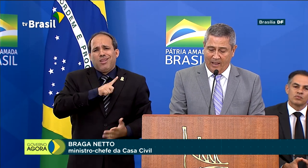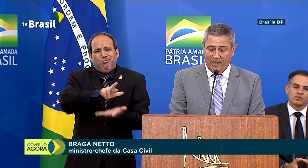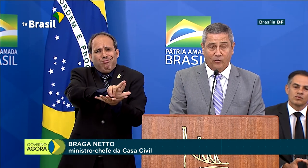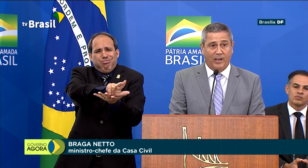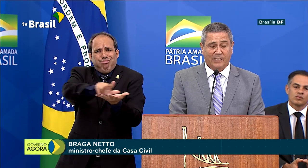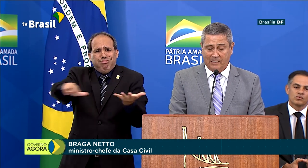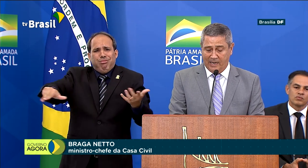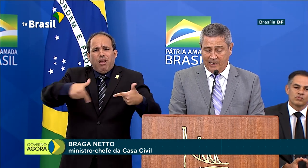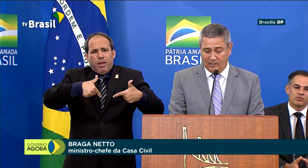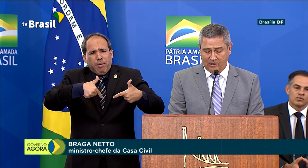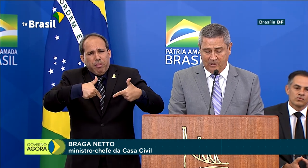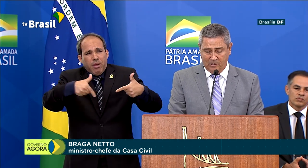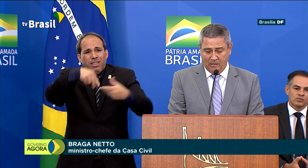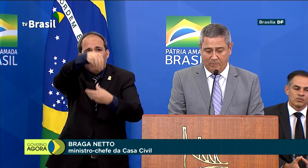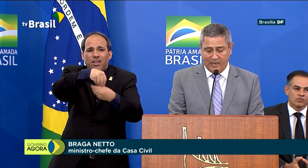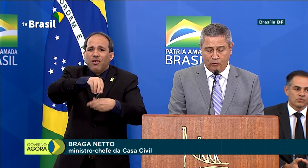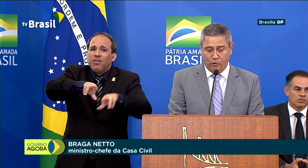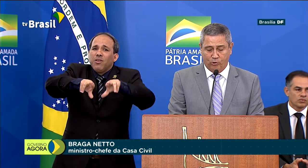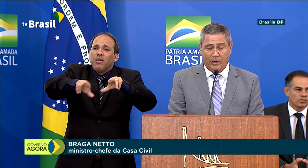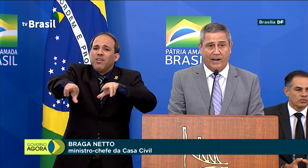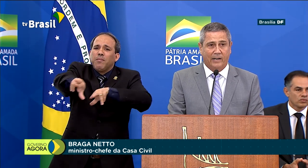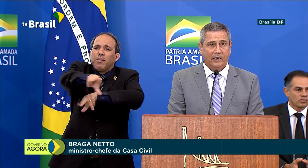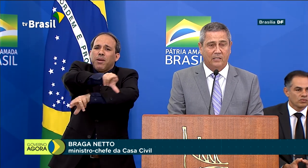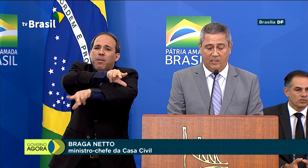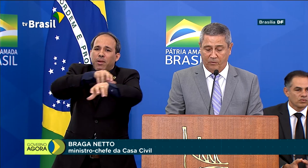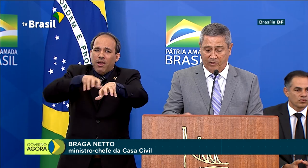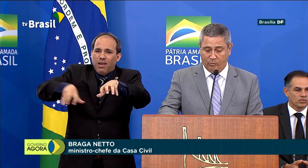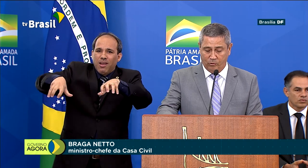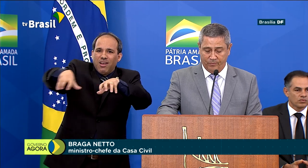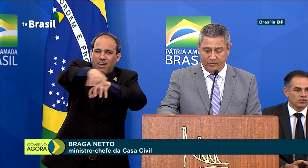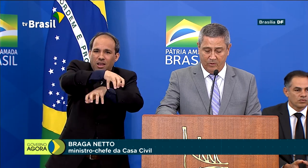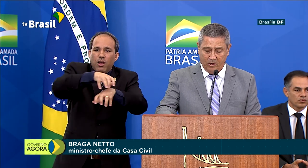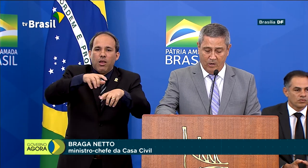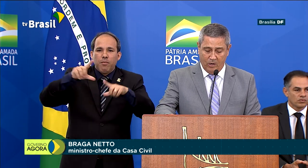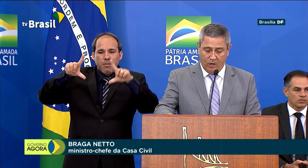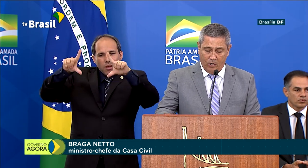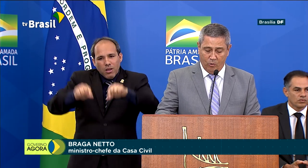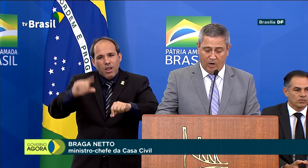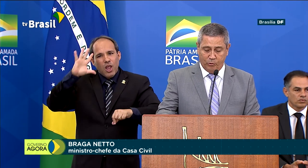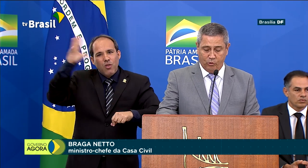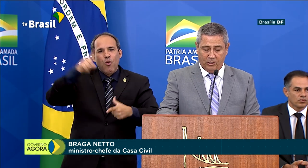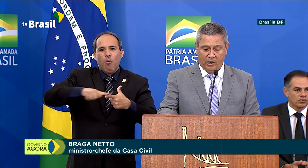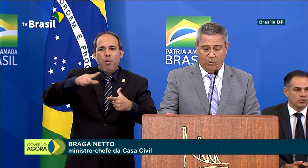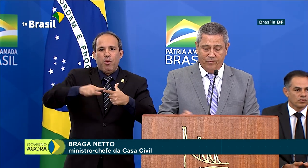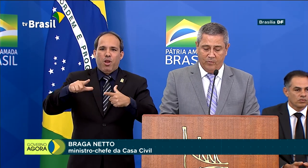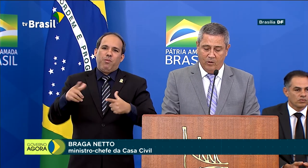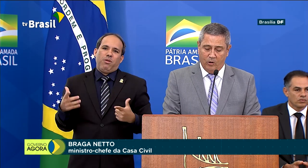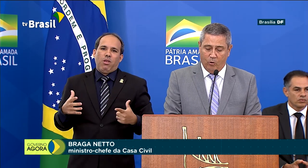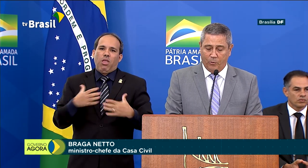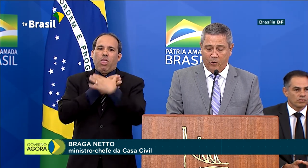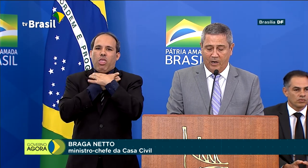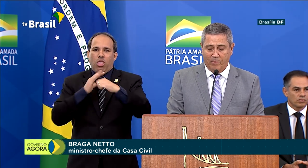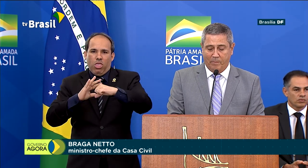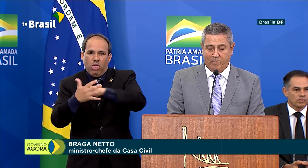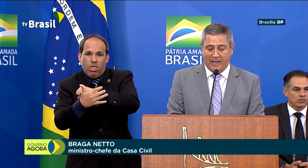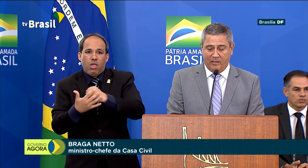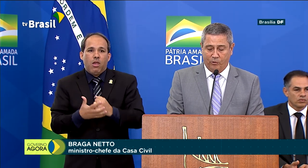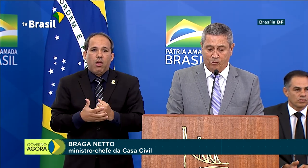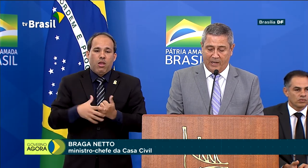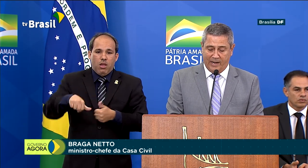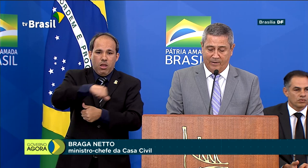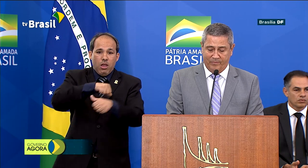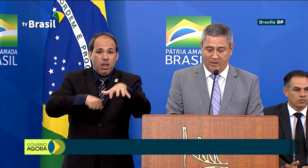em diversas áreas para solucionar a crise que vivemos. No campo social, o programa